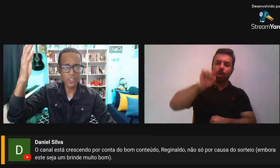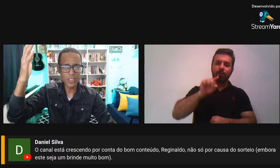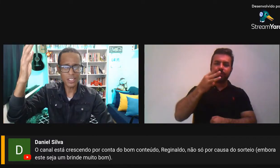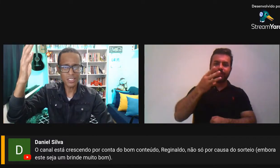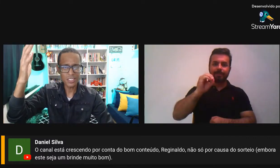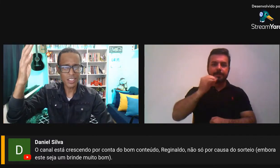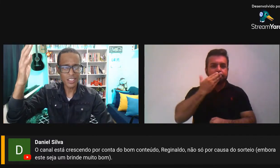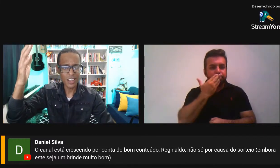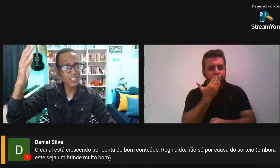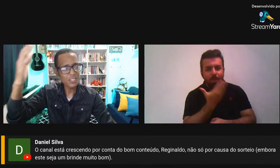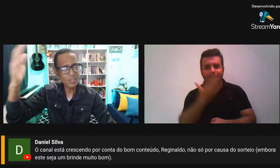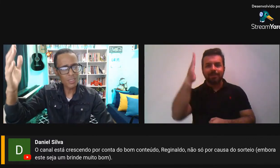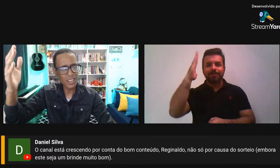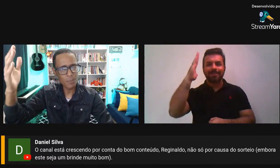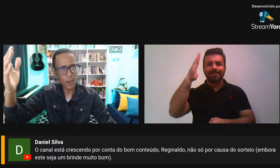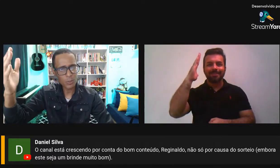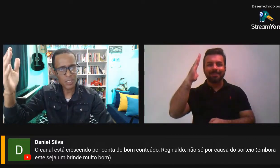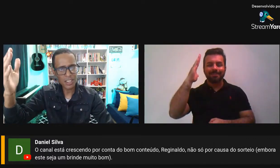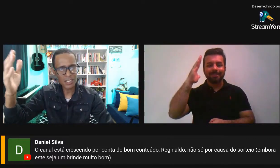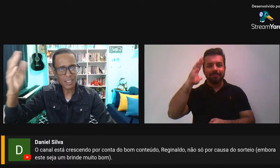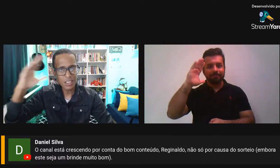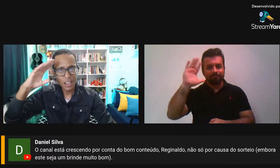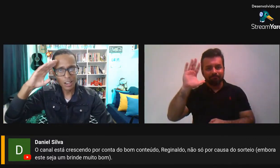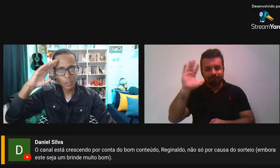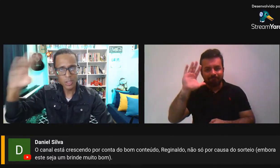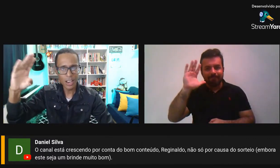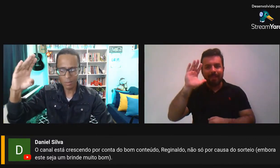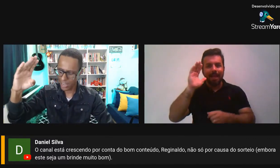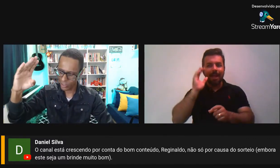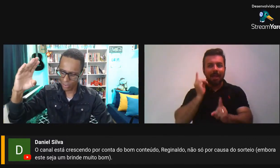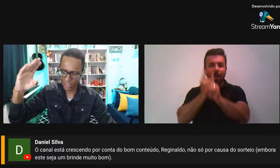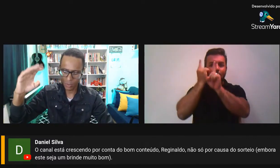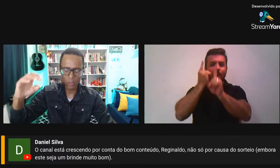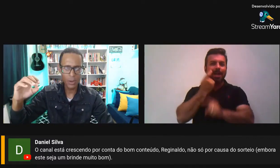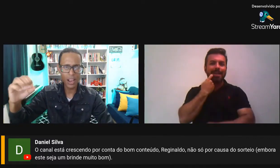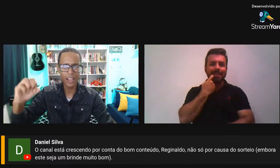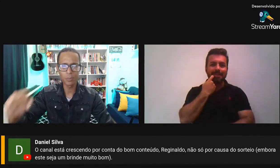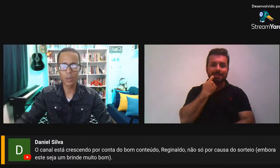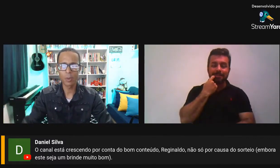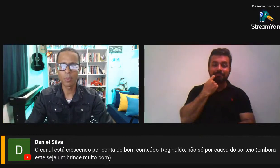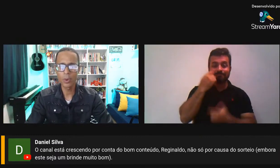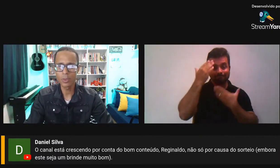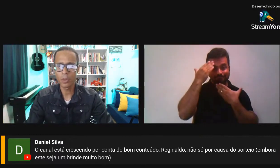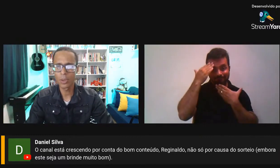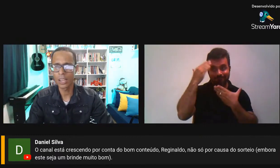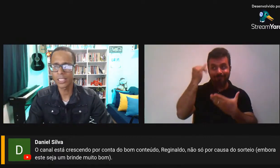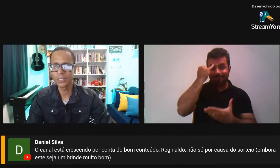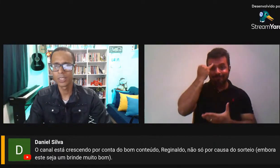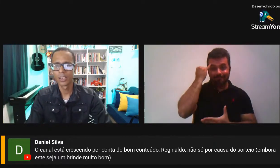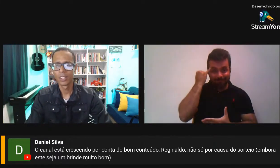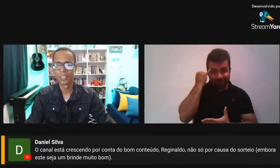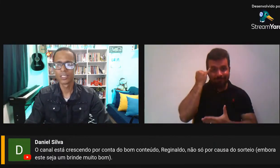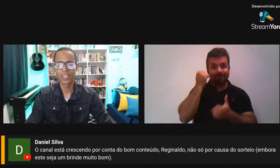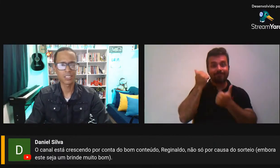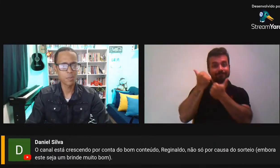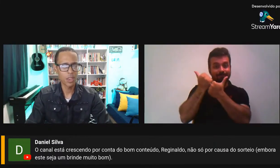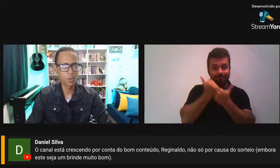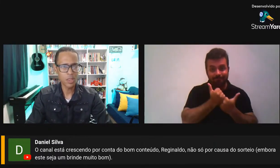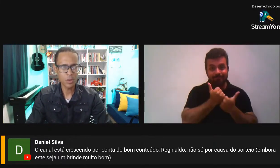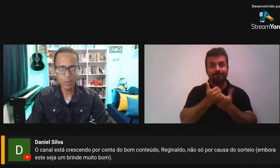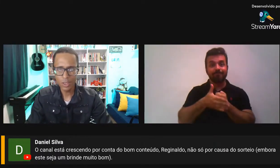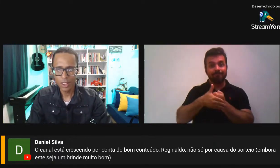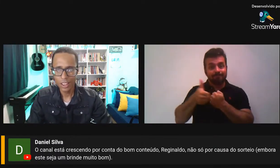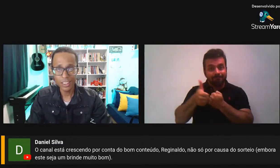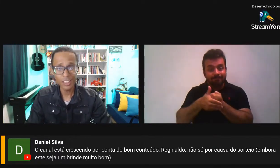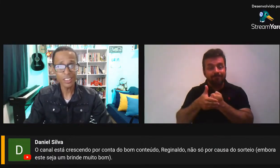Beijo para vocês, a gente se vê na próxima sexta. Juliano, mais uma vez, muito obrigado pelo apoio, pelo carinho, de estar sempre